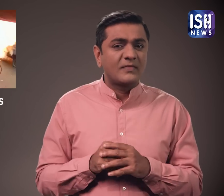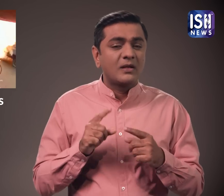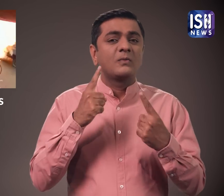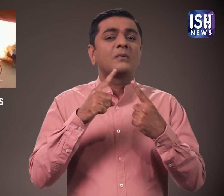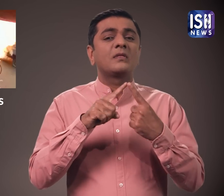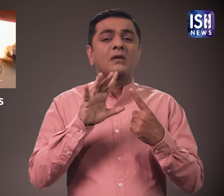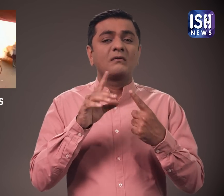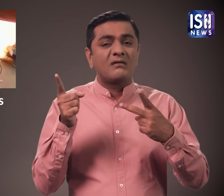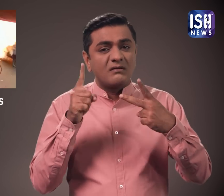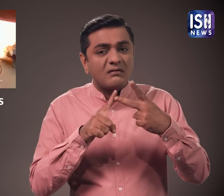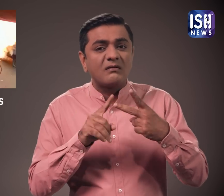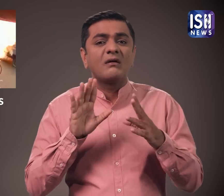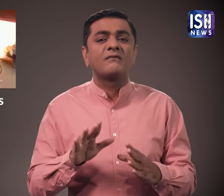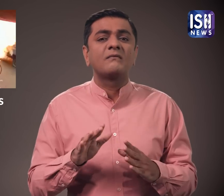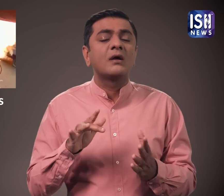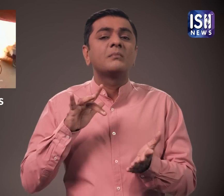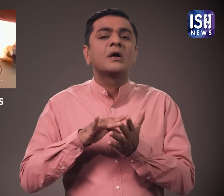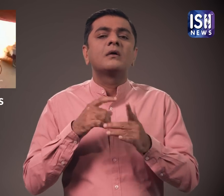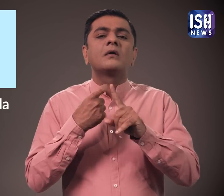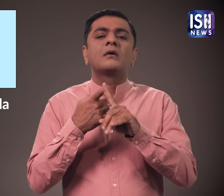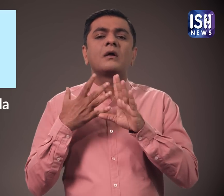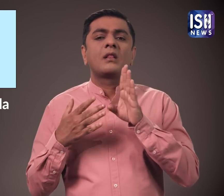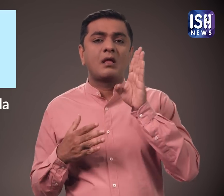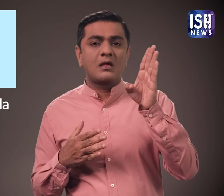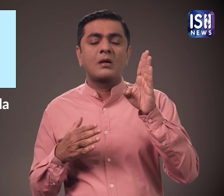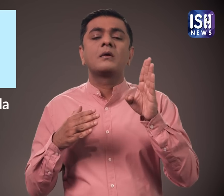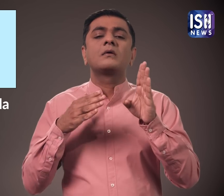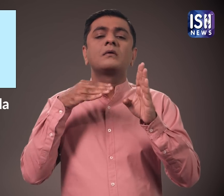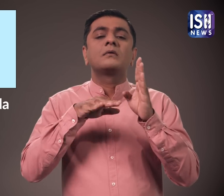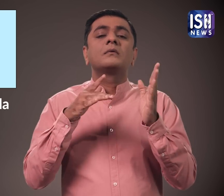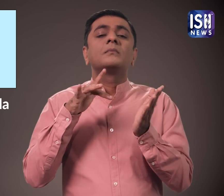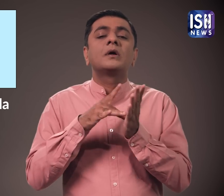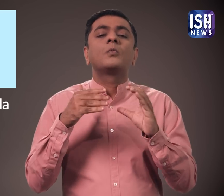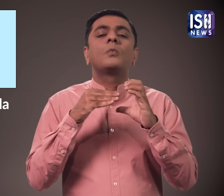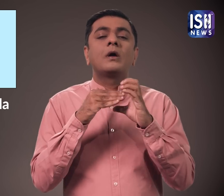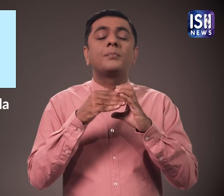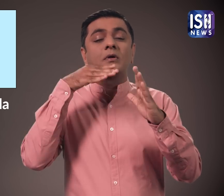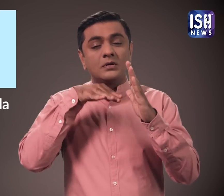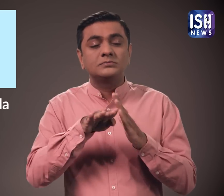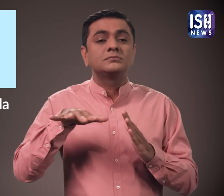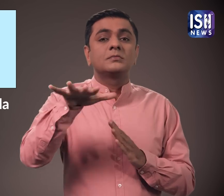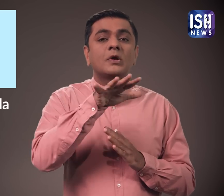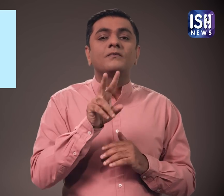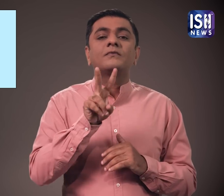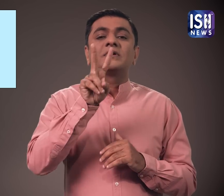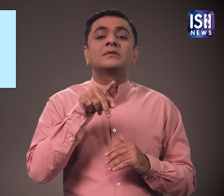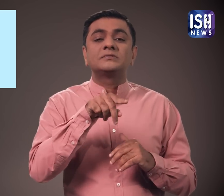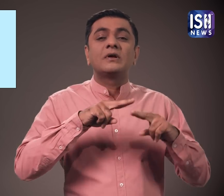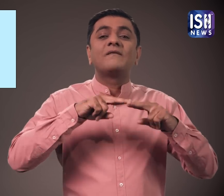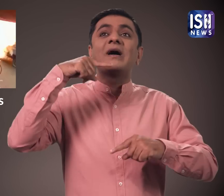एक अन्य संबंदित समाचार में केरल के इरुना कुलम जिले के वर्पूजा शेत्र में 28